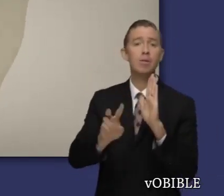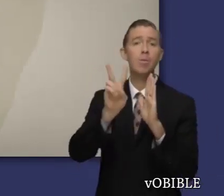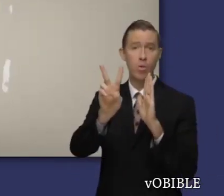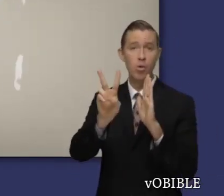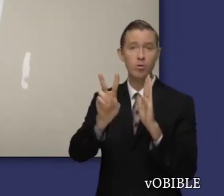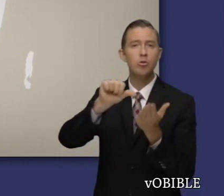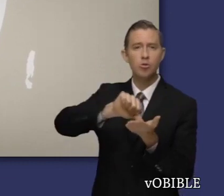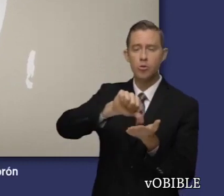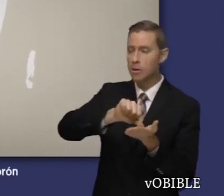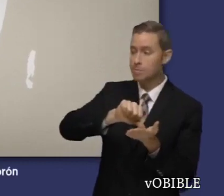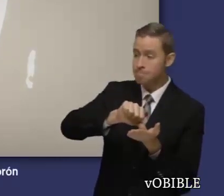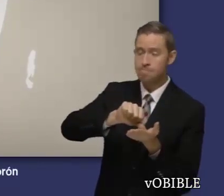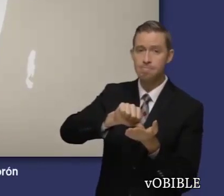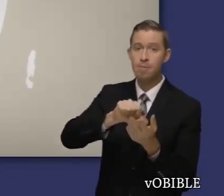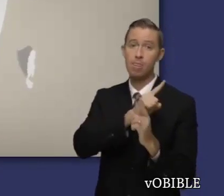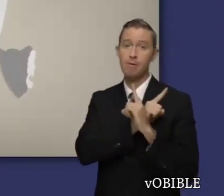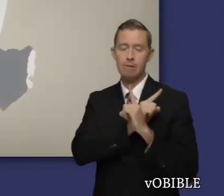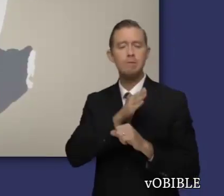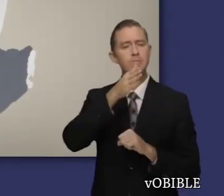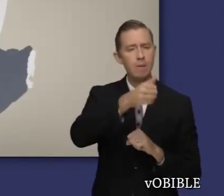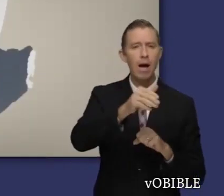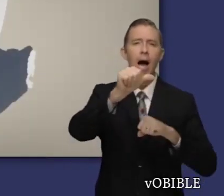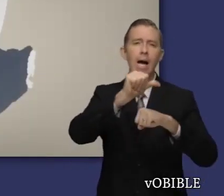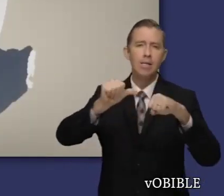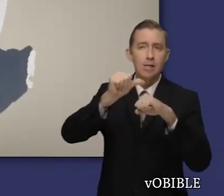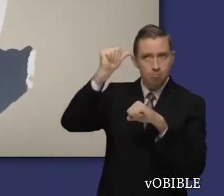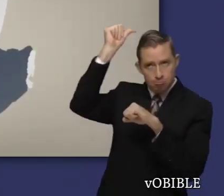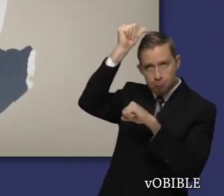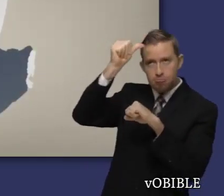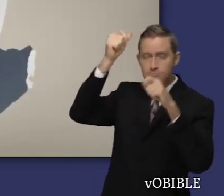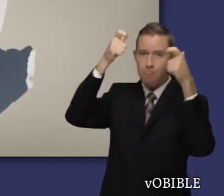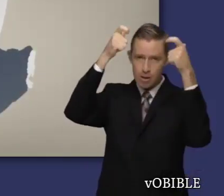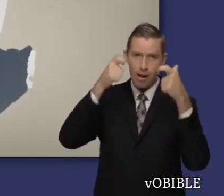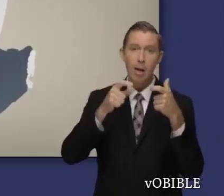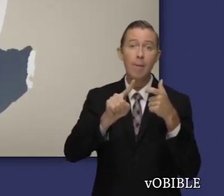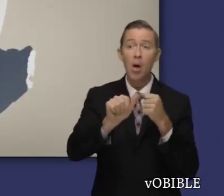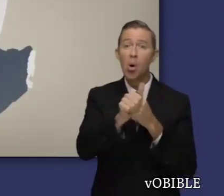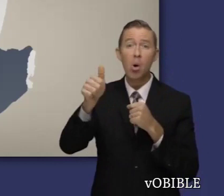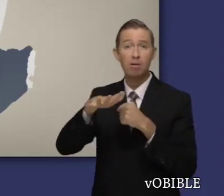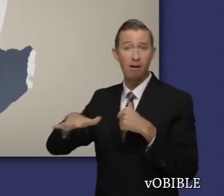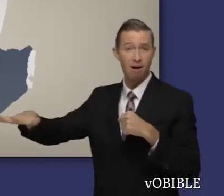En el capítulo 2, David va a Hebrón, y allí lo hacen rey de la tribu de Judá.